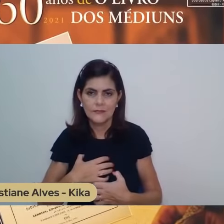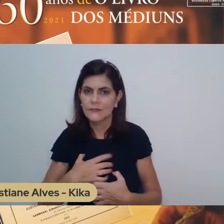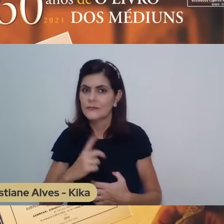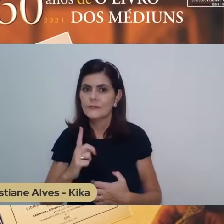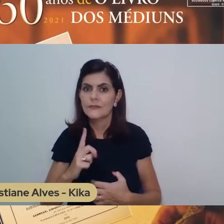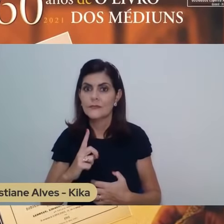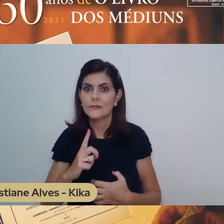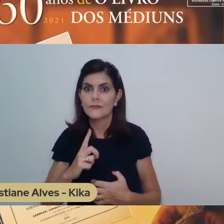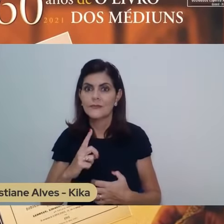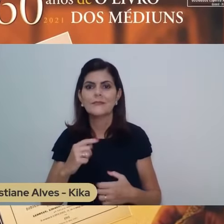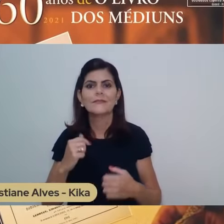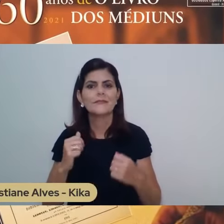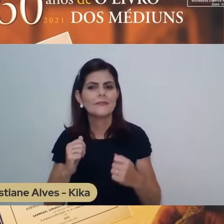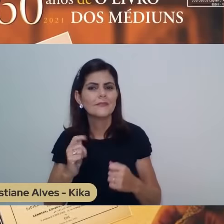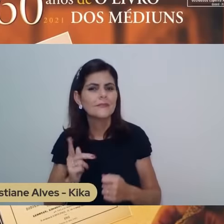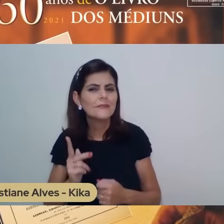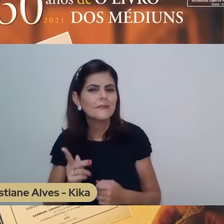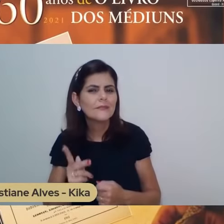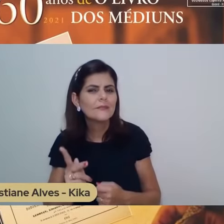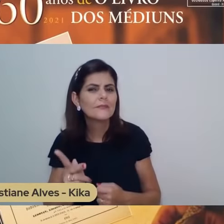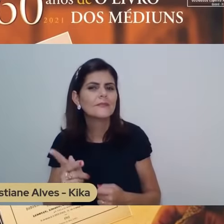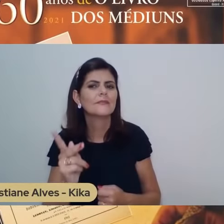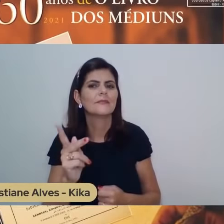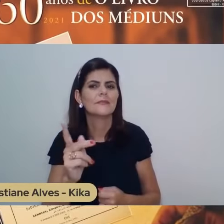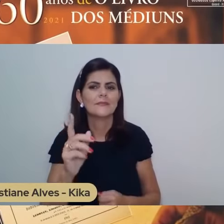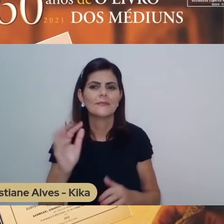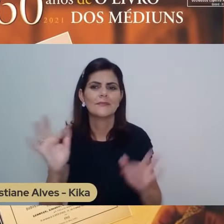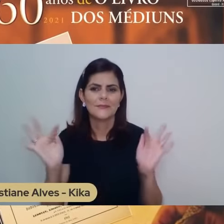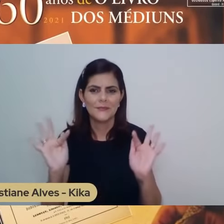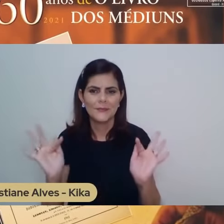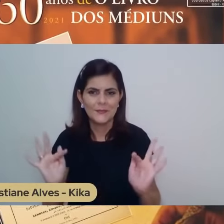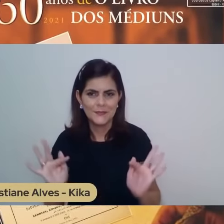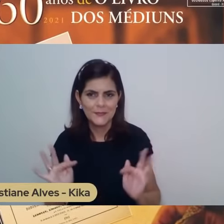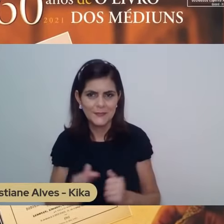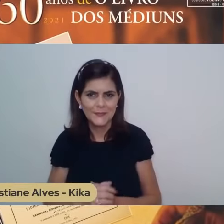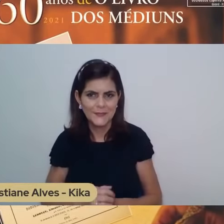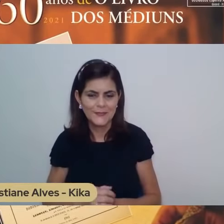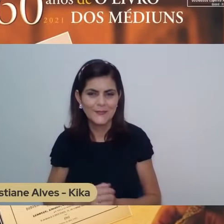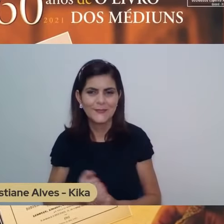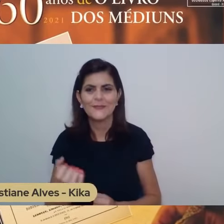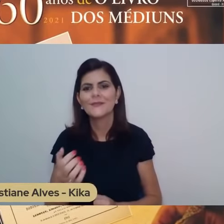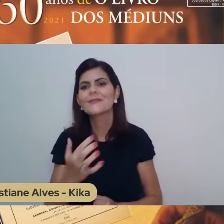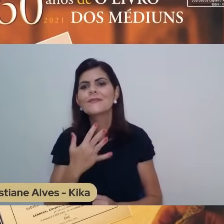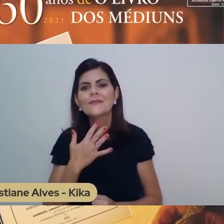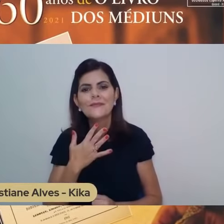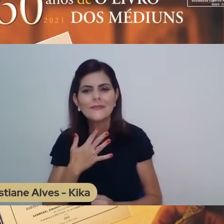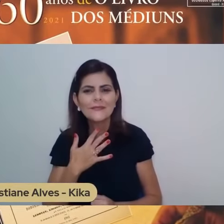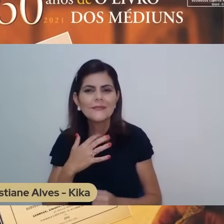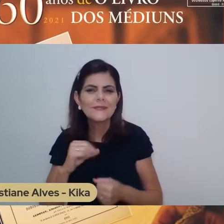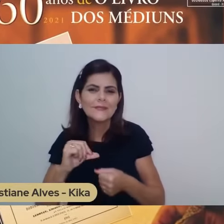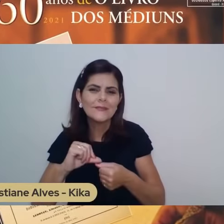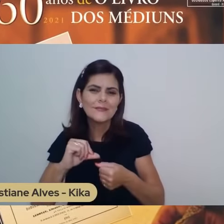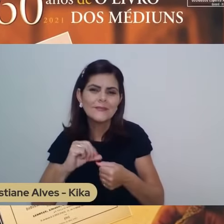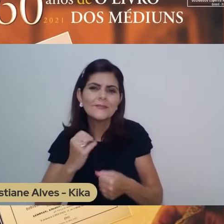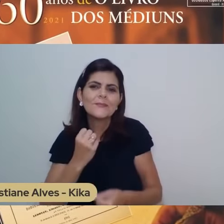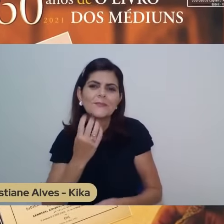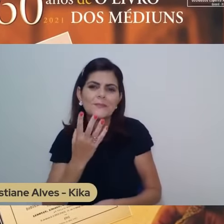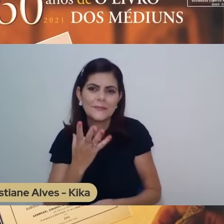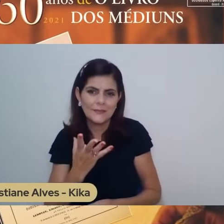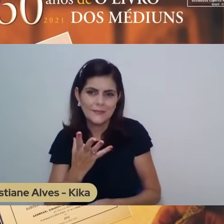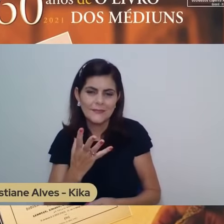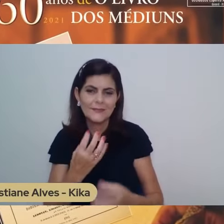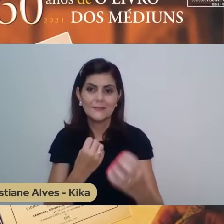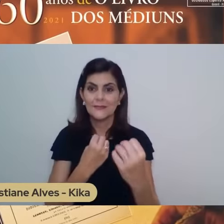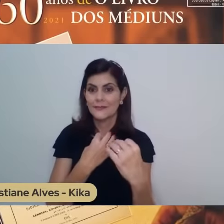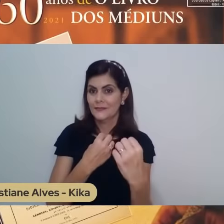força íntima da vontade, do anseio de servir. Ensinando-nos a todos, principalmente